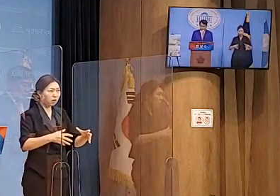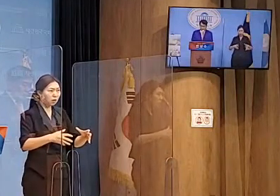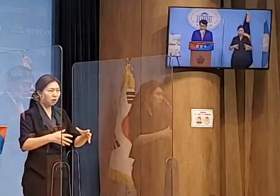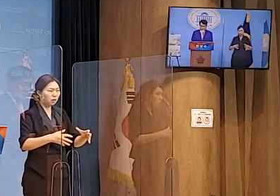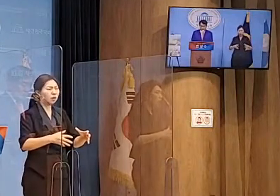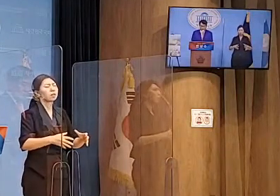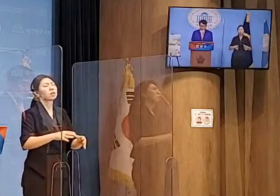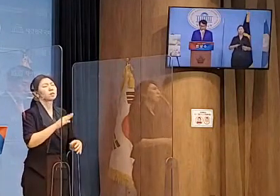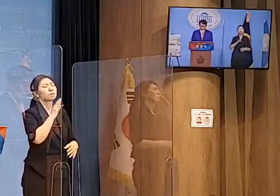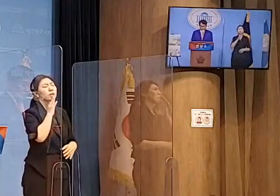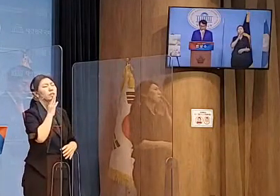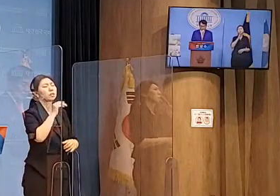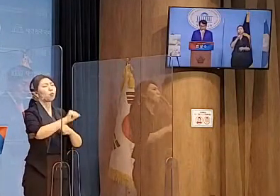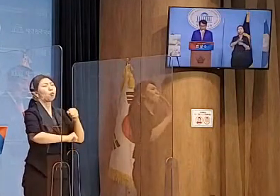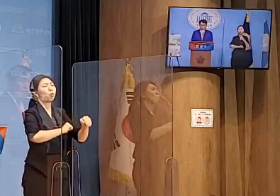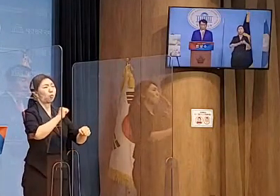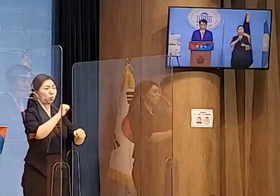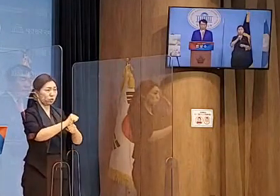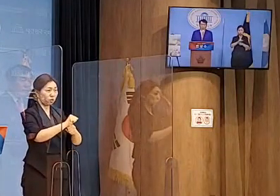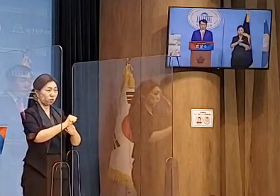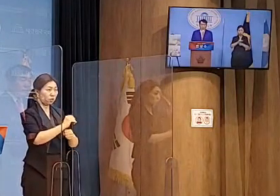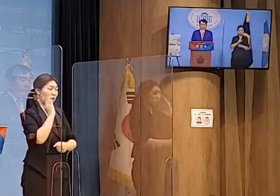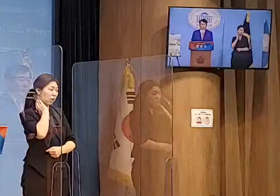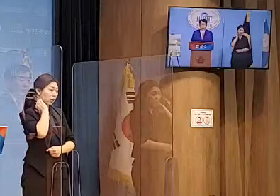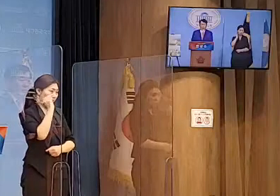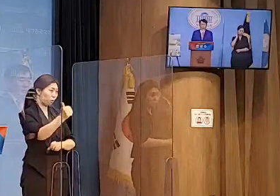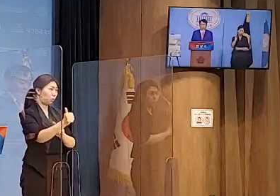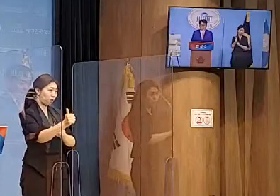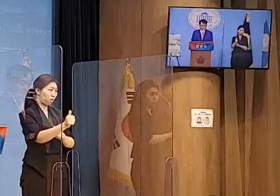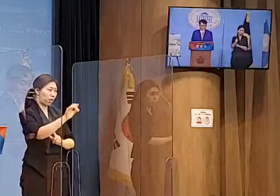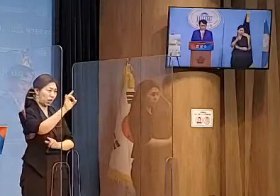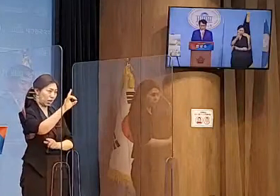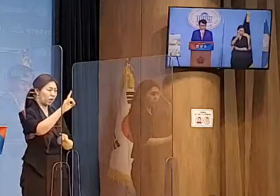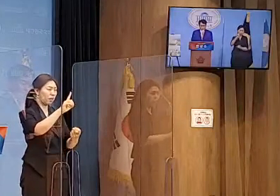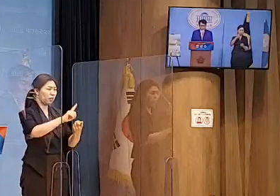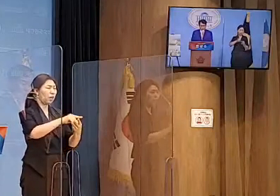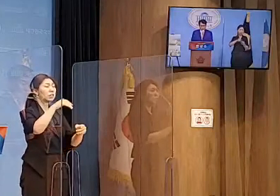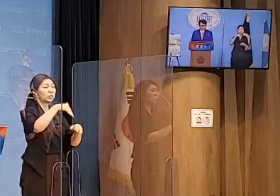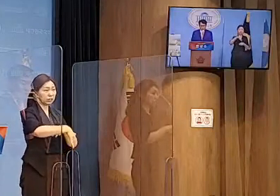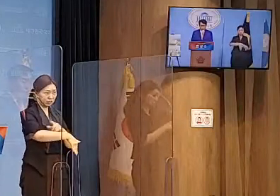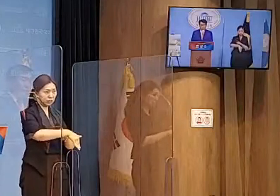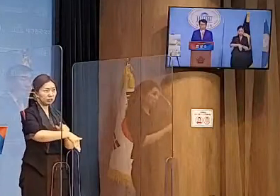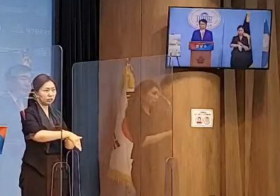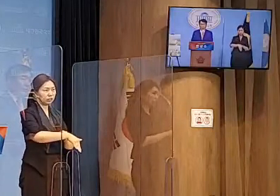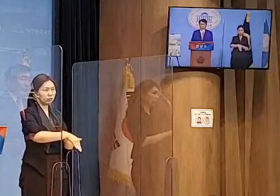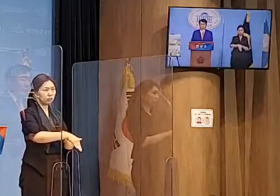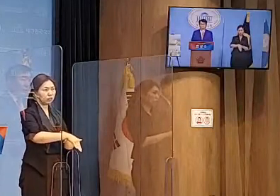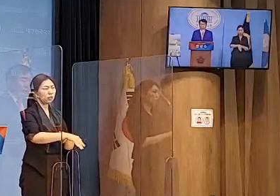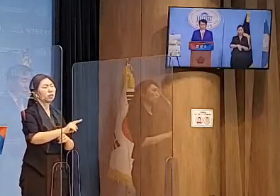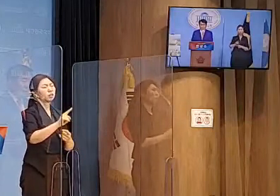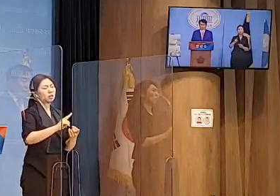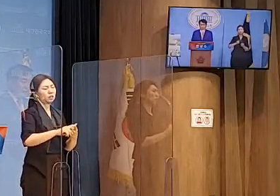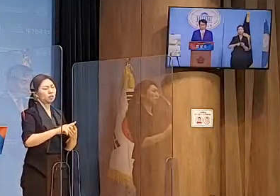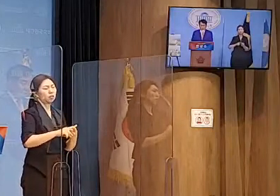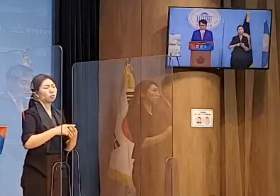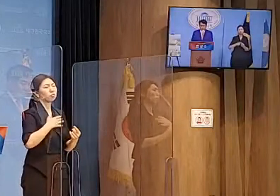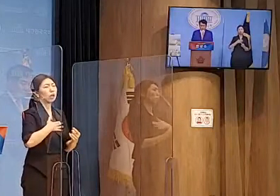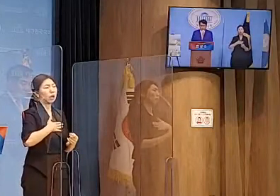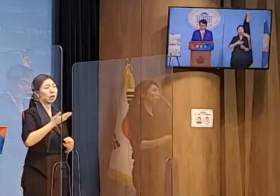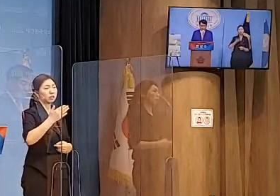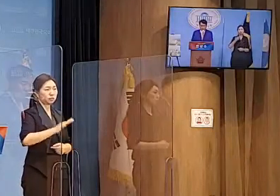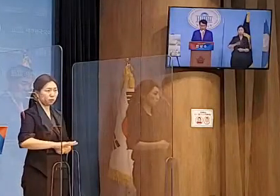사실이나, 우리는 여러 대통령의 불행을 봐왔습니다.